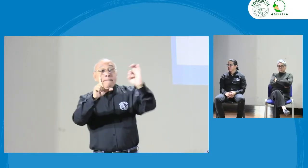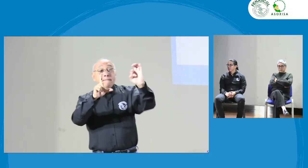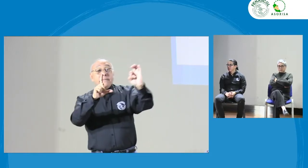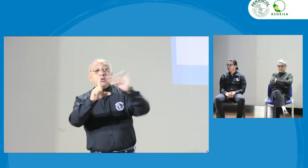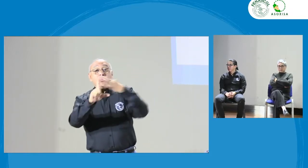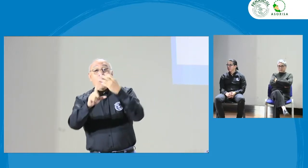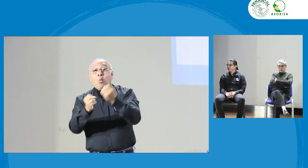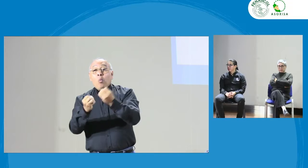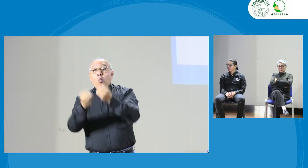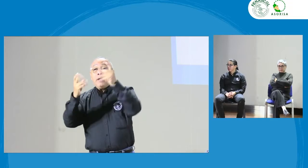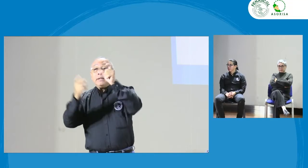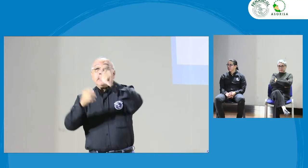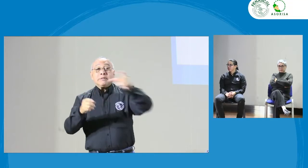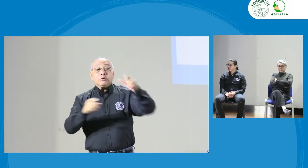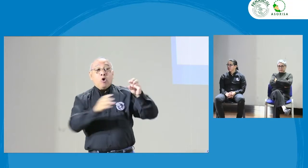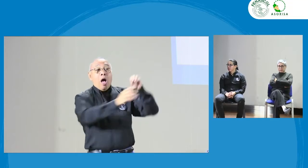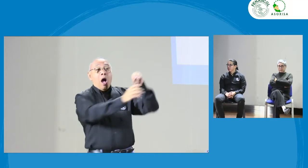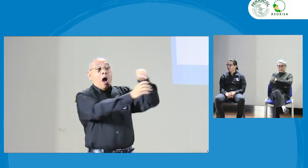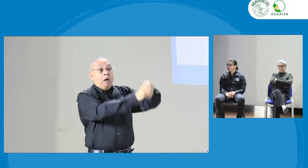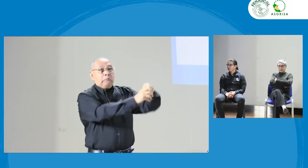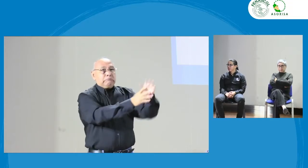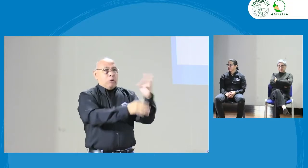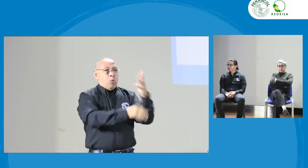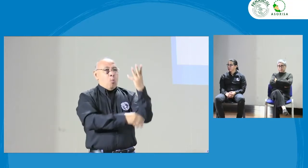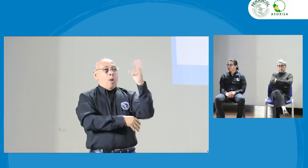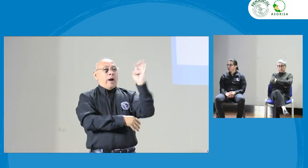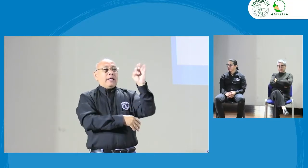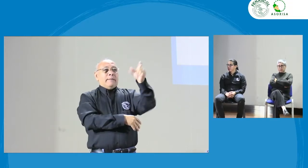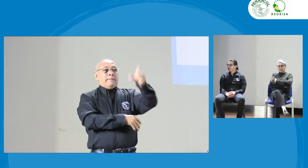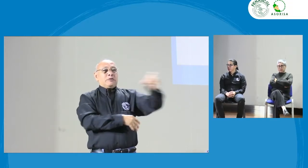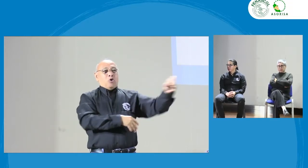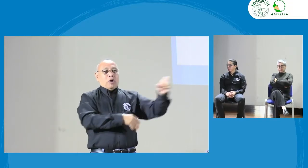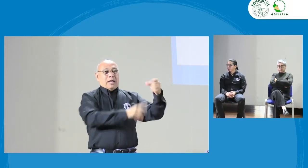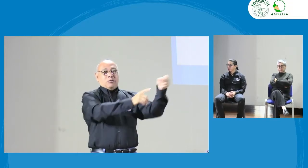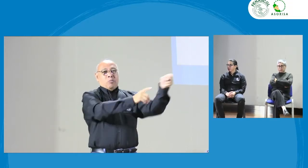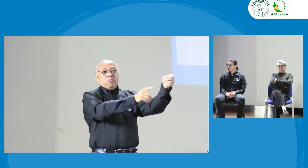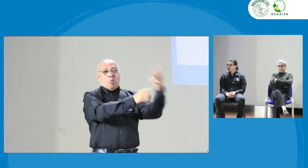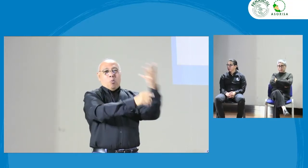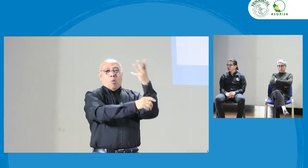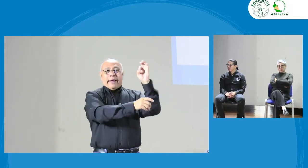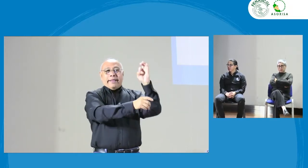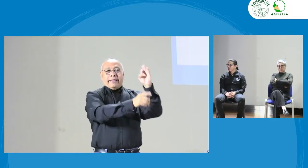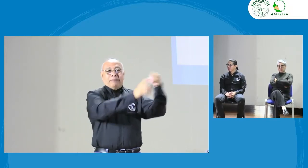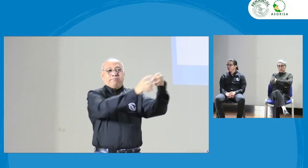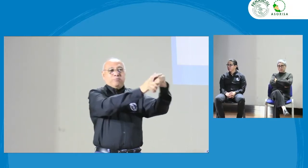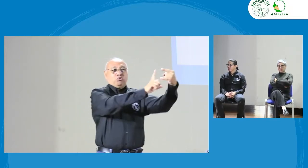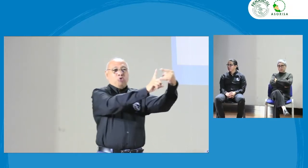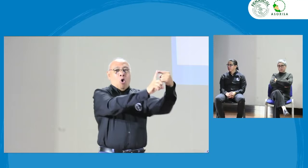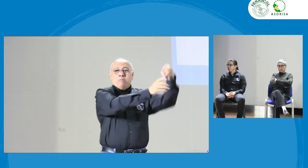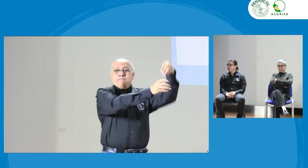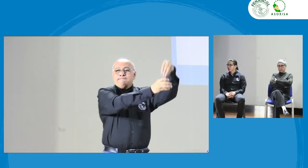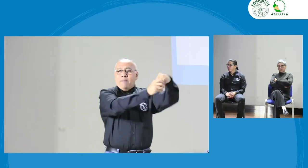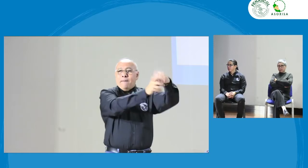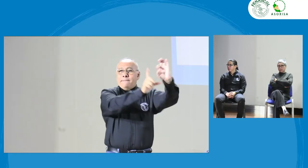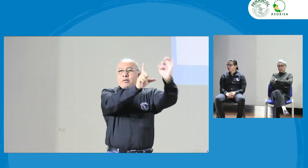y muchos se quedan con las ganas de participar. En este momento tenemos que son 40 personas